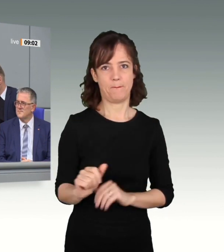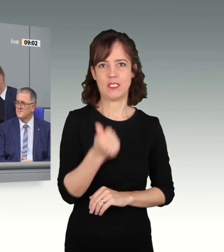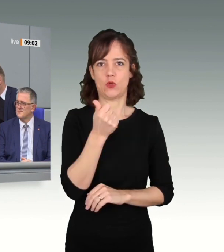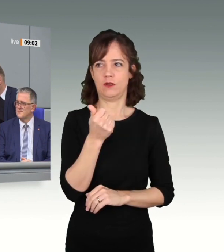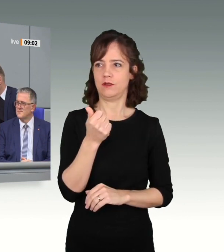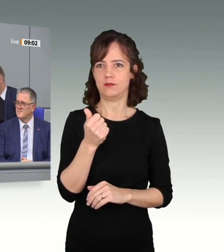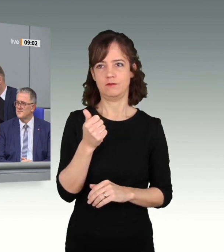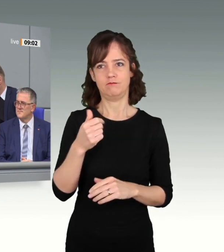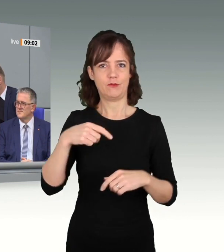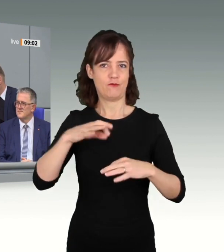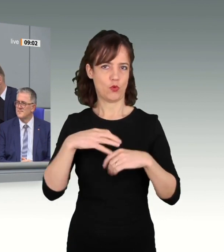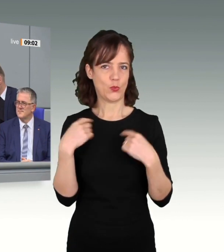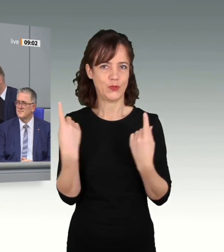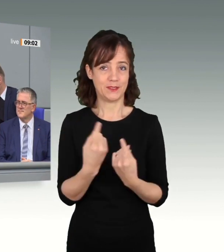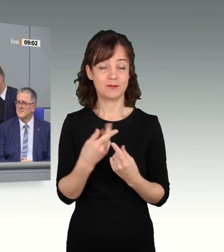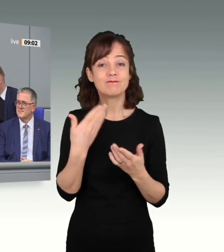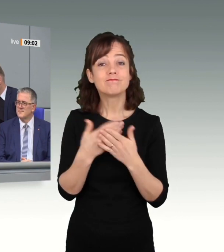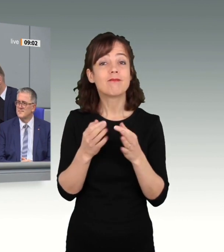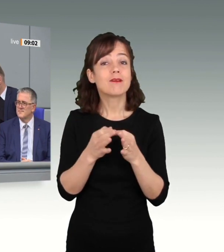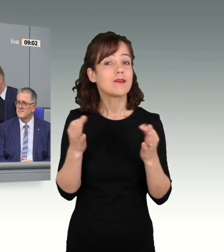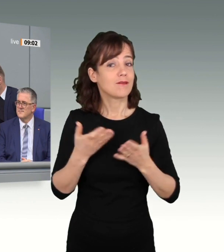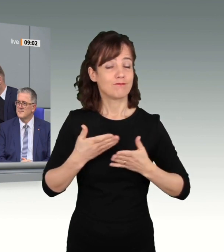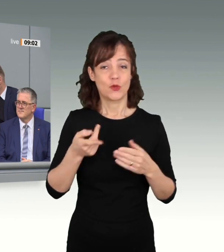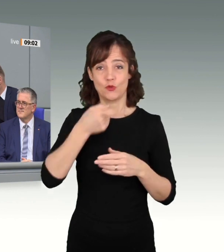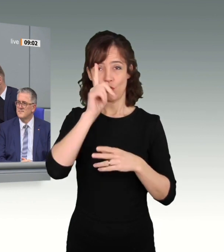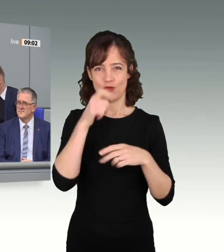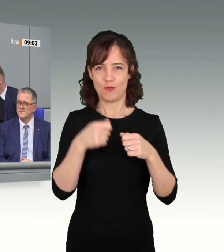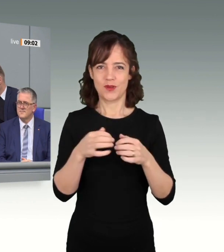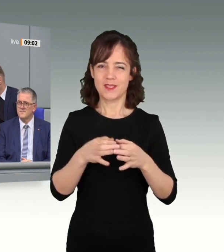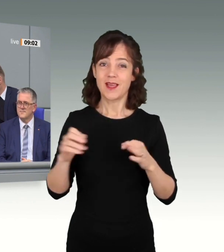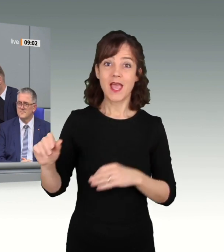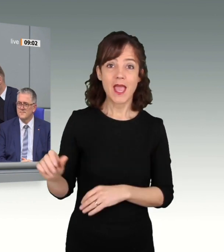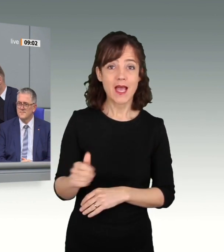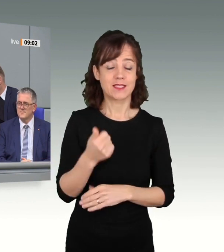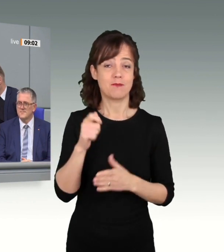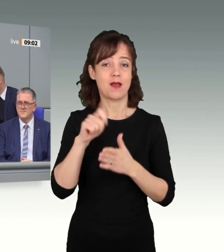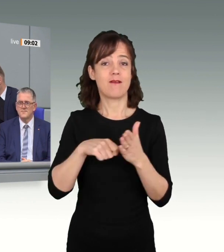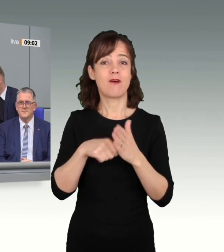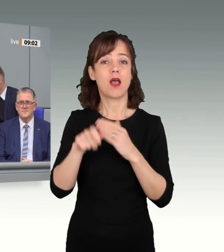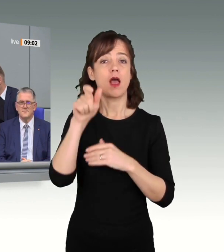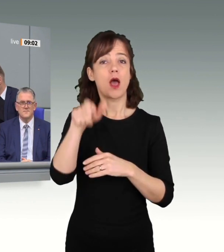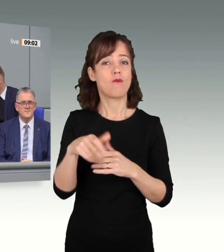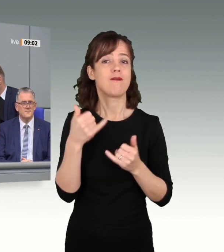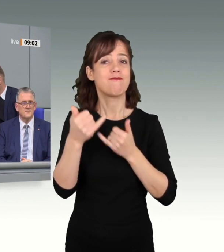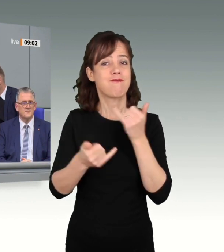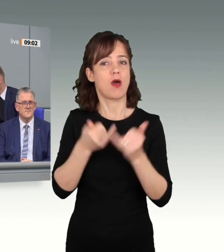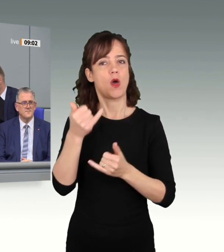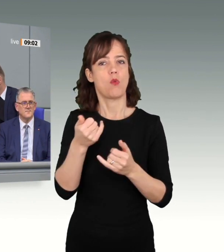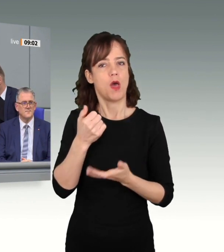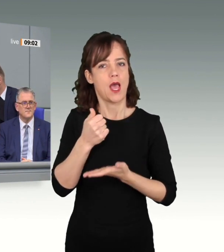Geschichte. An diesem Tag hat der Deutsche Bundestag zum ersten Mal eine Frau zur Präsidentin gewählt.